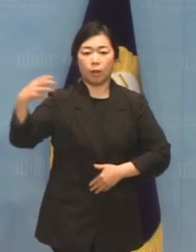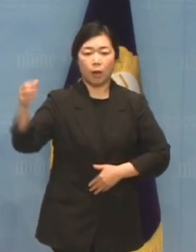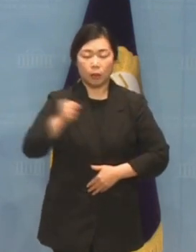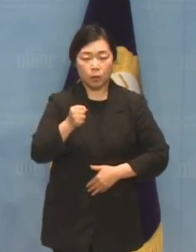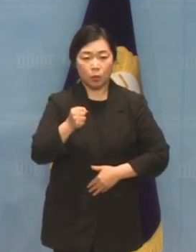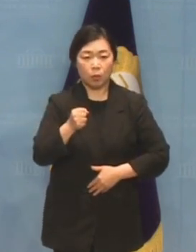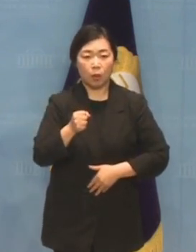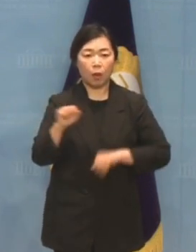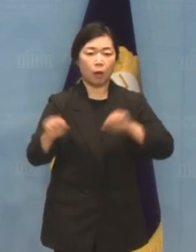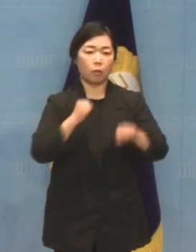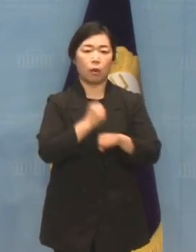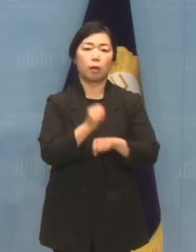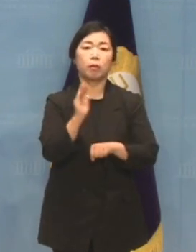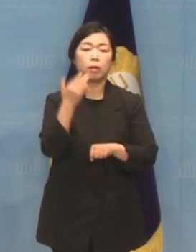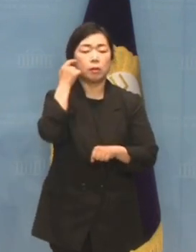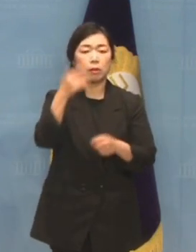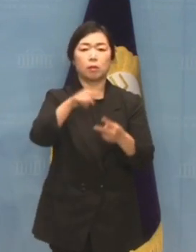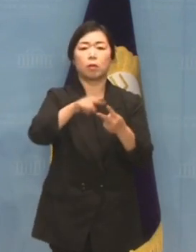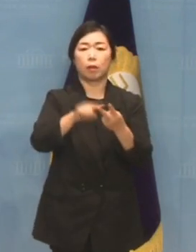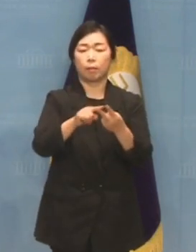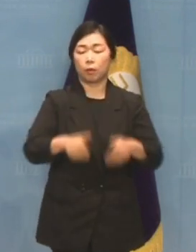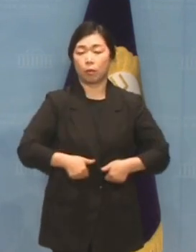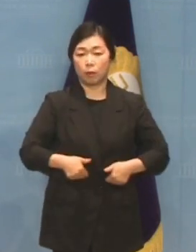선택해야 할 때입니다. 감사합니다.